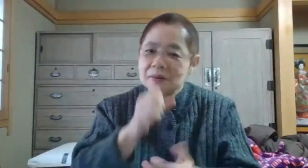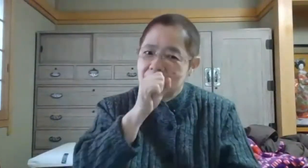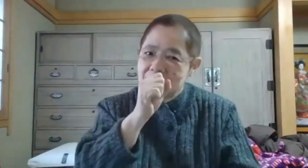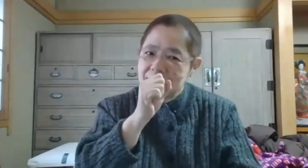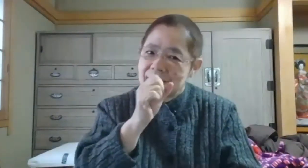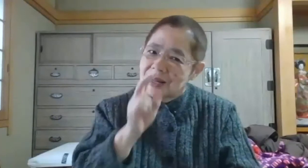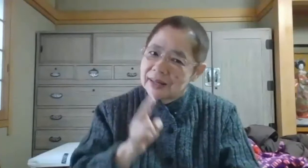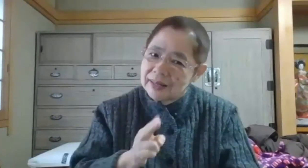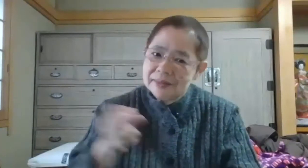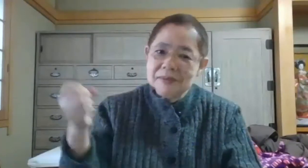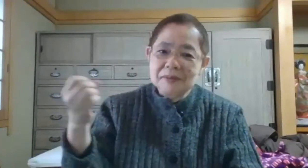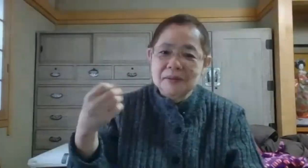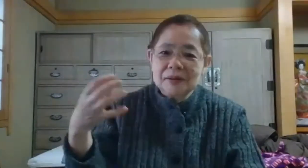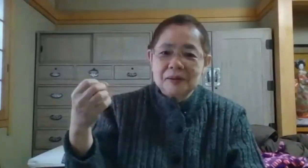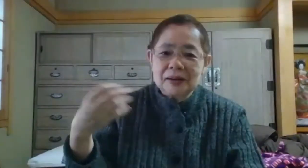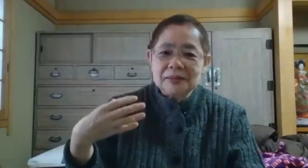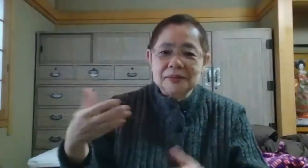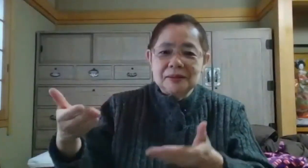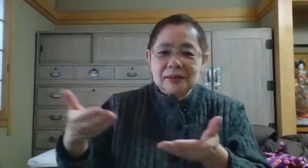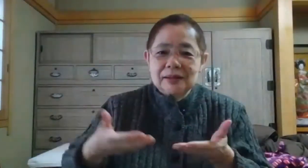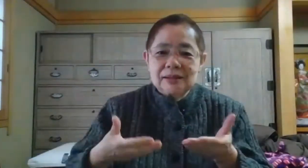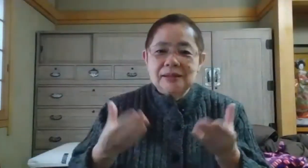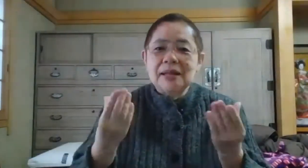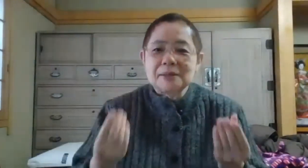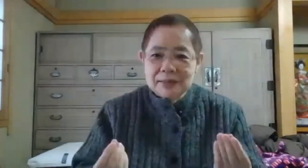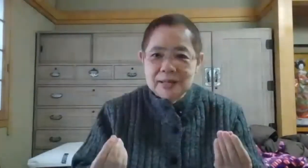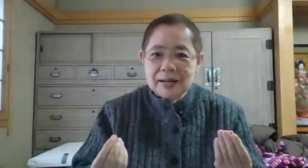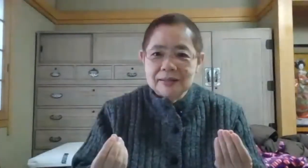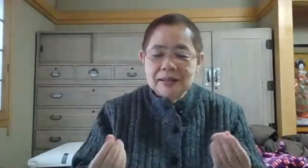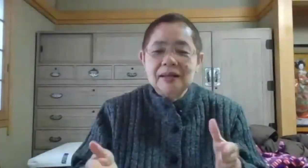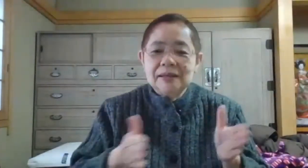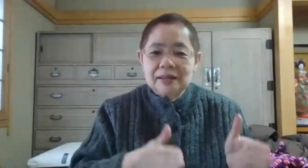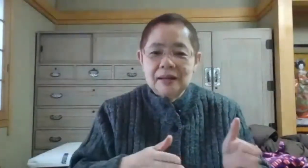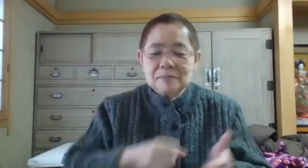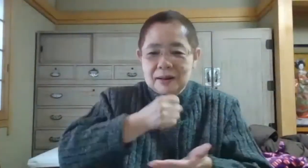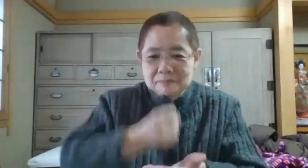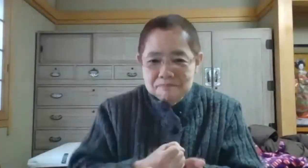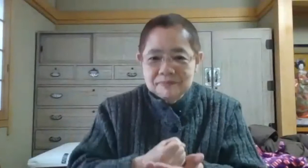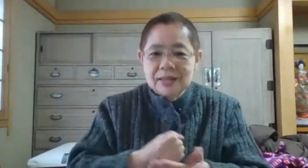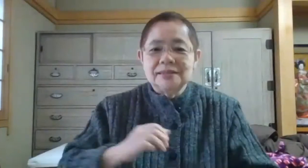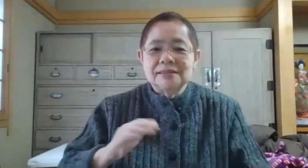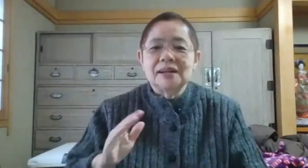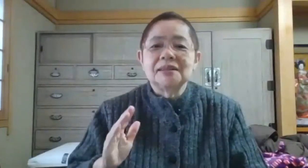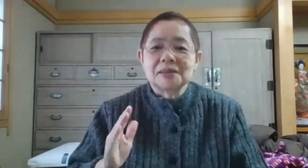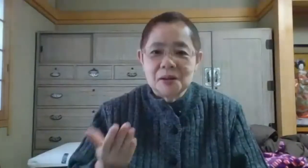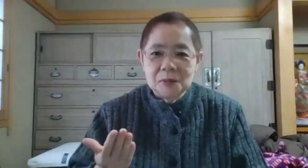がいいんじゃないかなというお話をいただきました決心したんですけれど